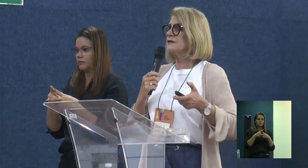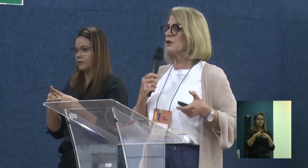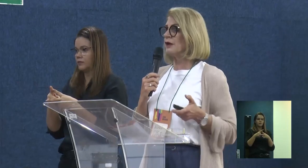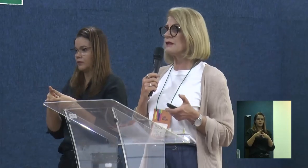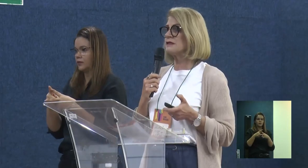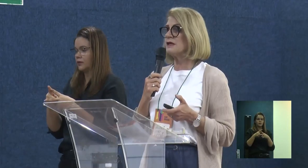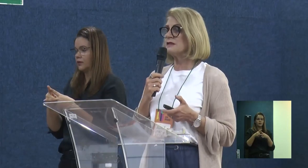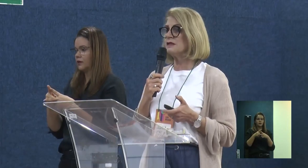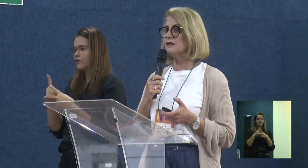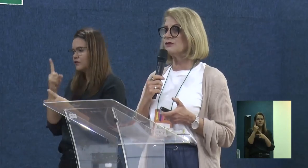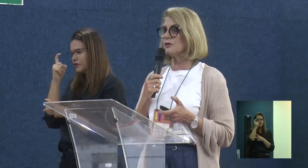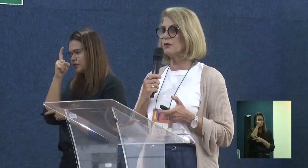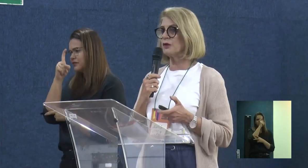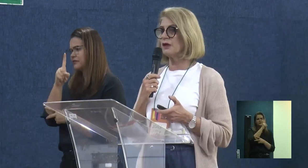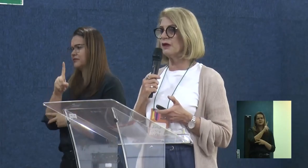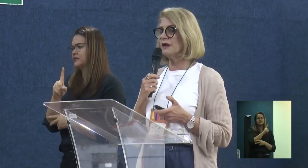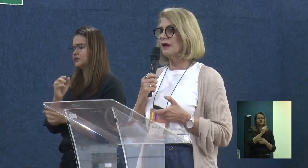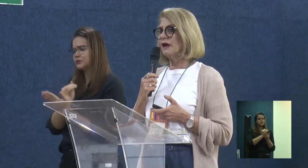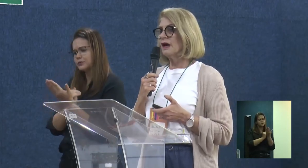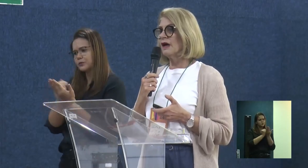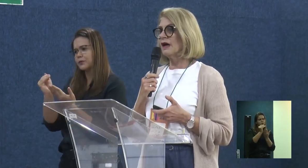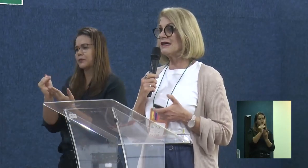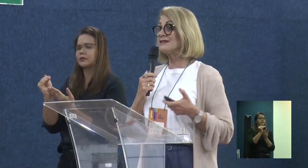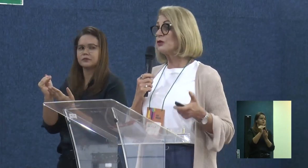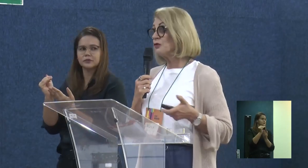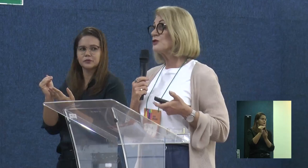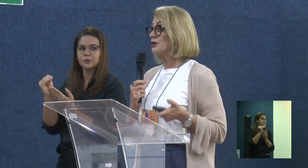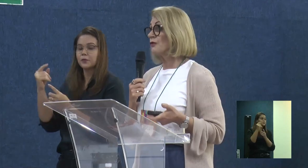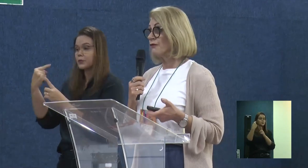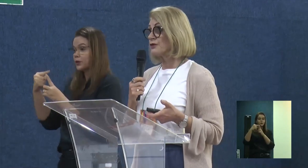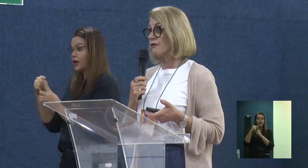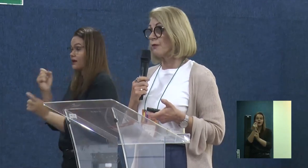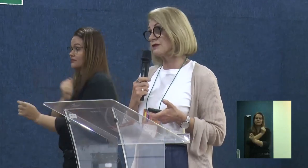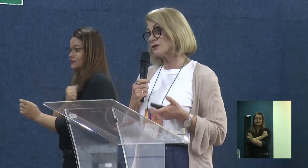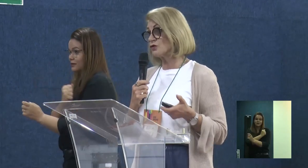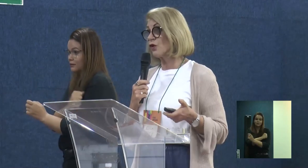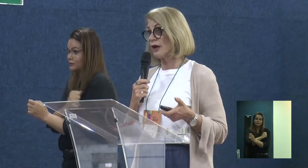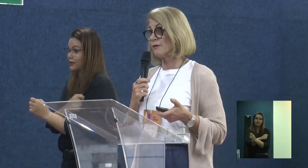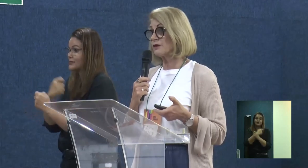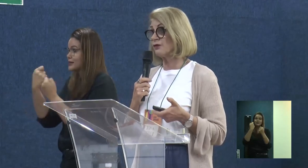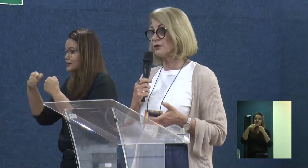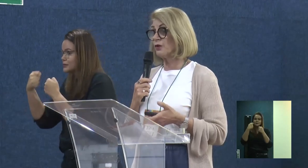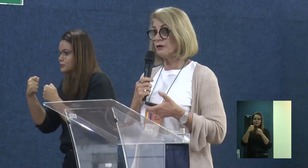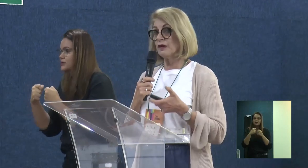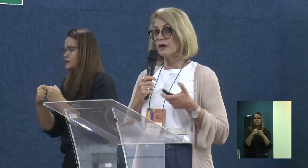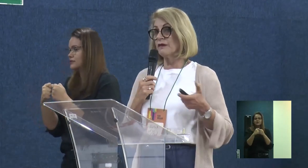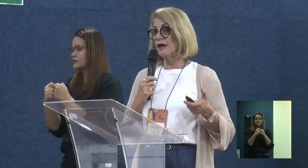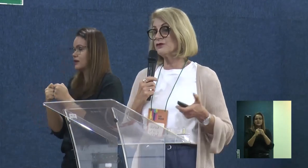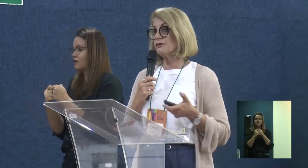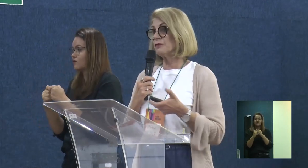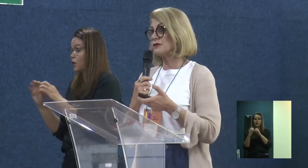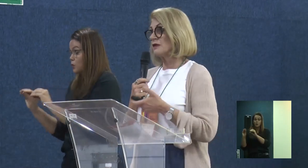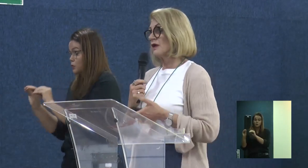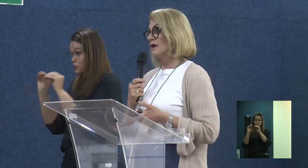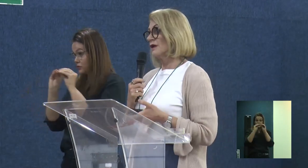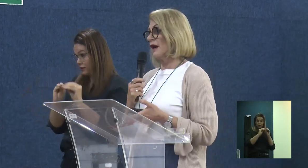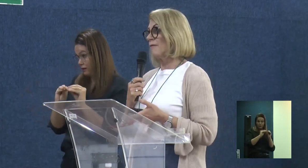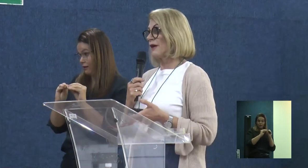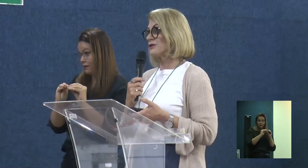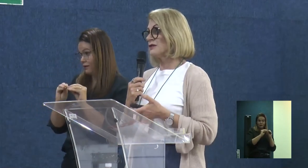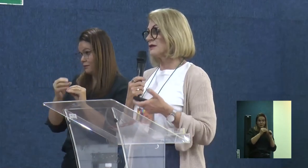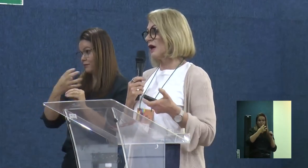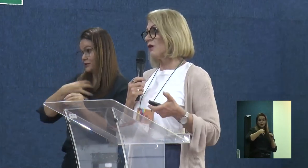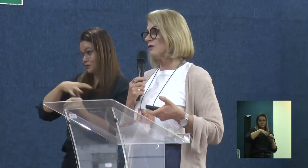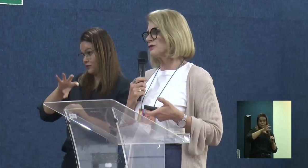Foi um pouco difícil, né, assim, esse início, porque as alunas tinham que efetivamente se deslocar para Salvador, tivemos